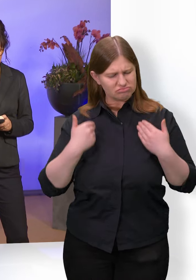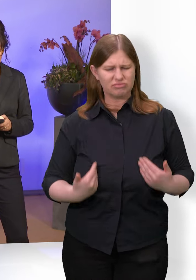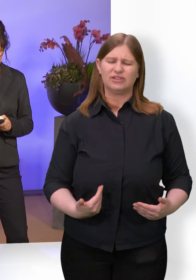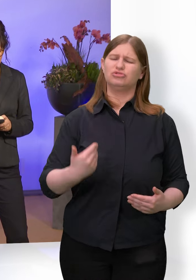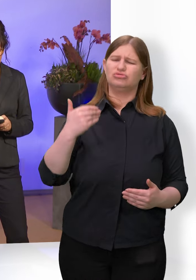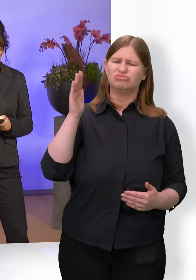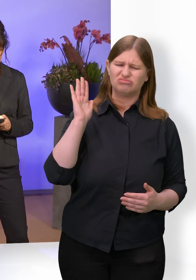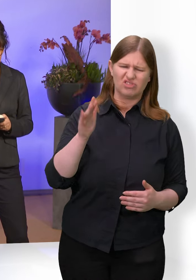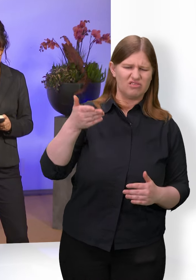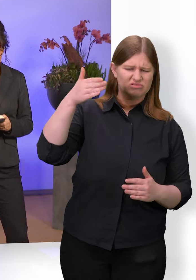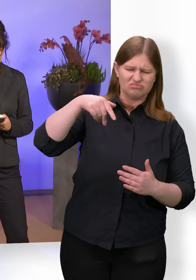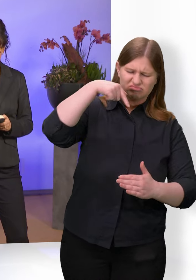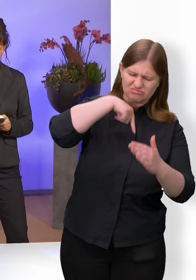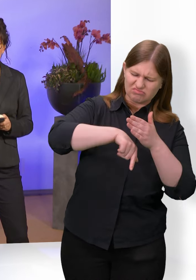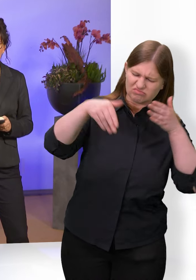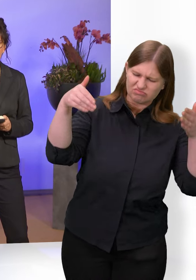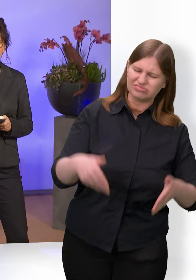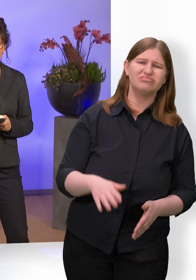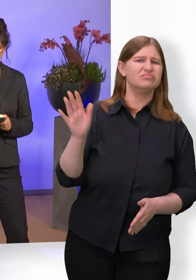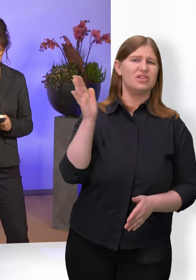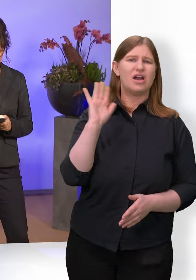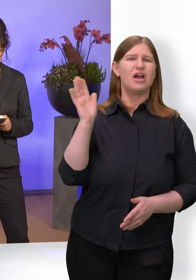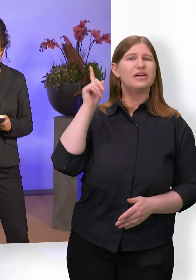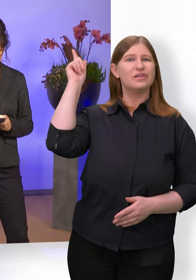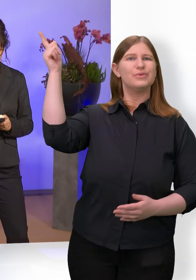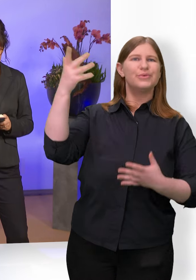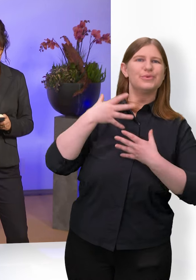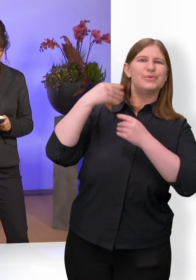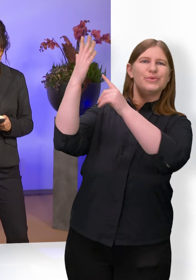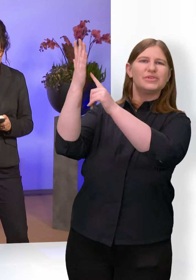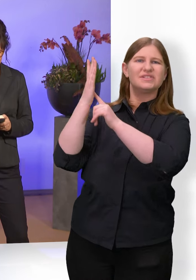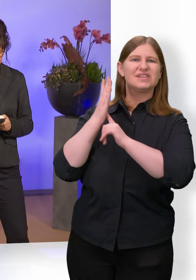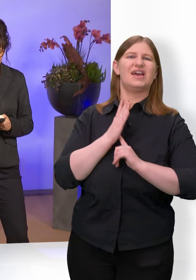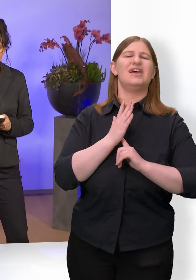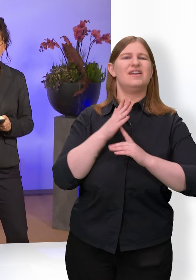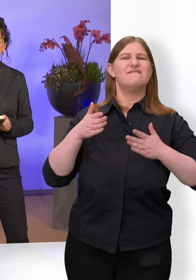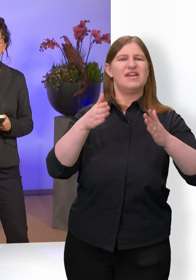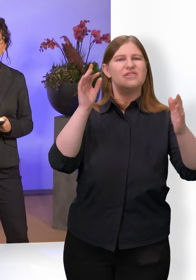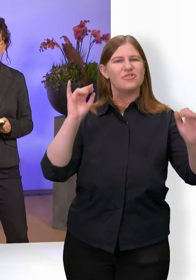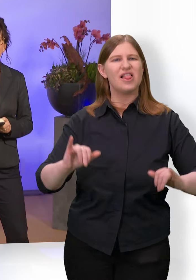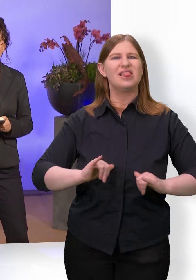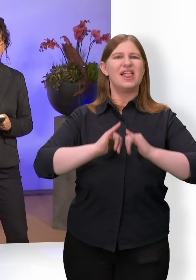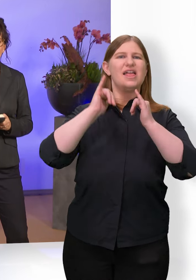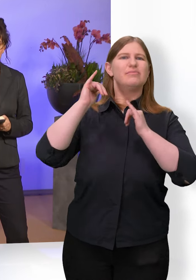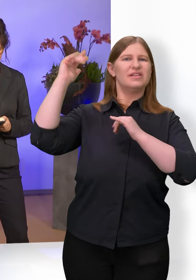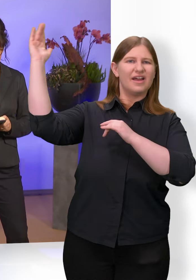Du tust mir kund den Weg zum Leben. Vor dir ist Freude die Fülle